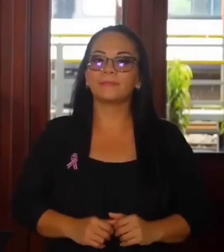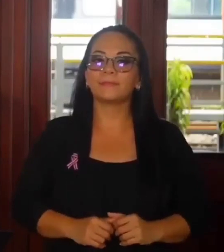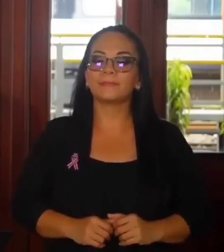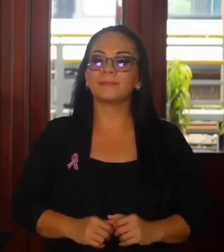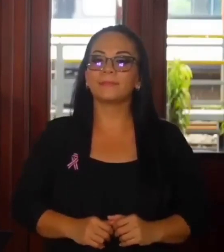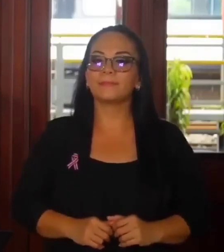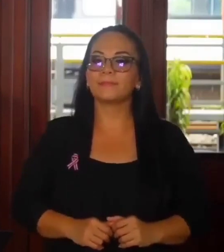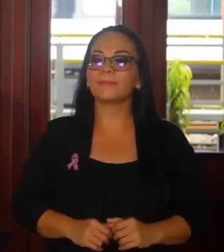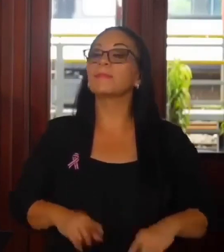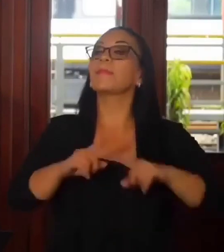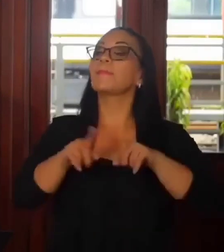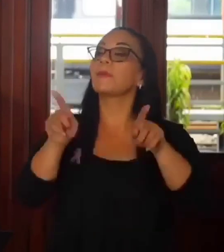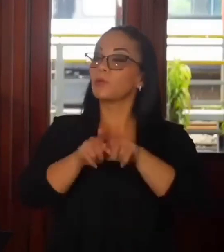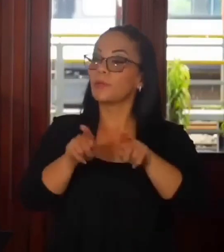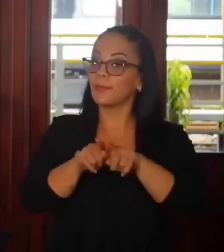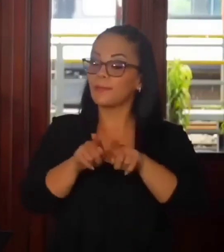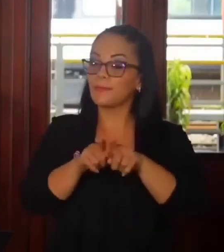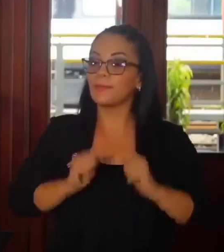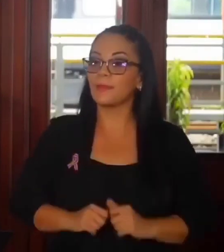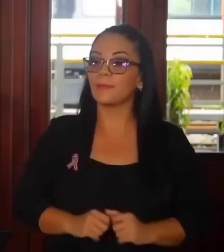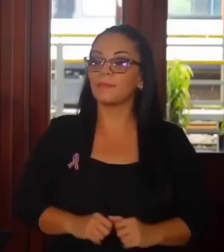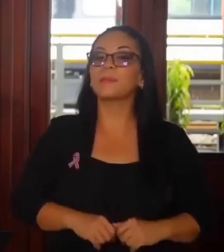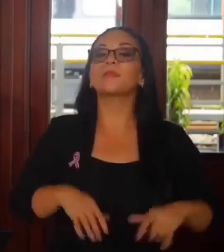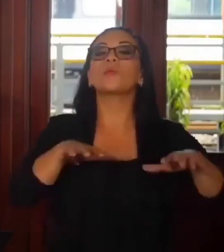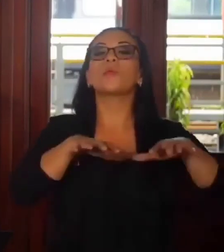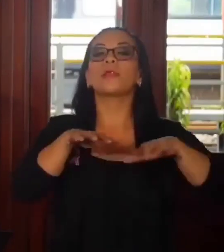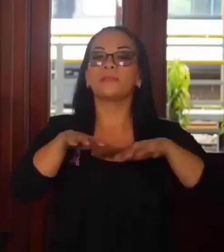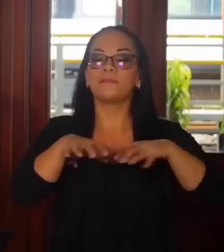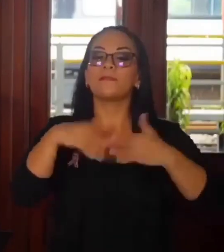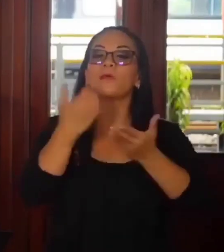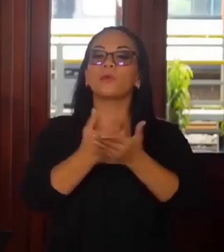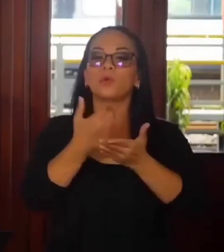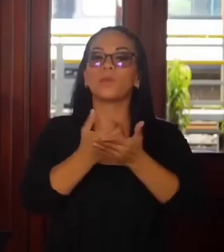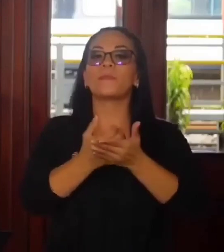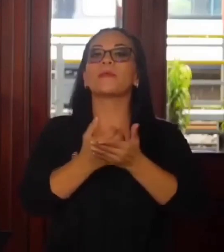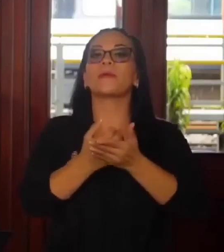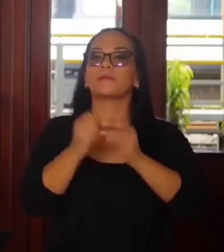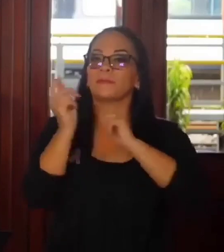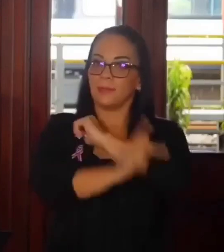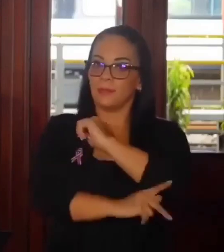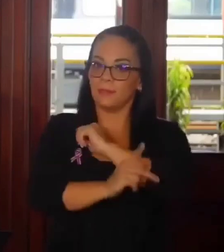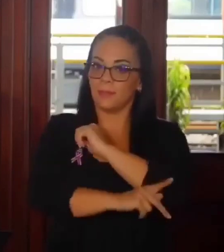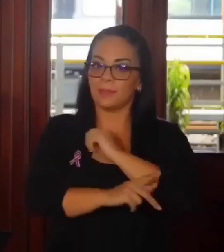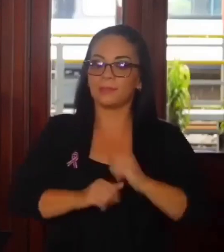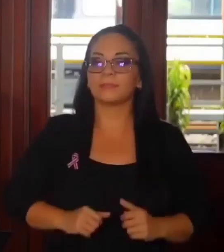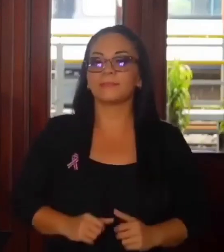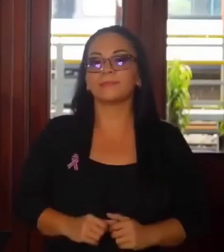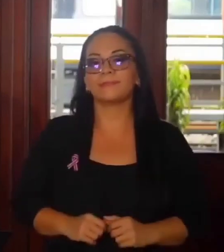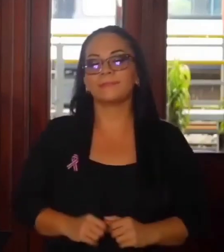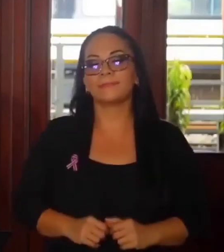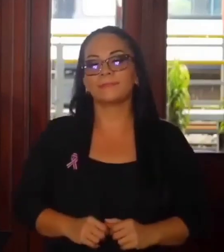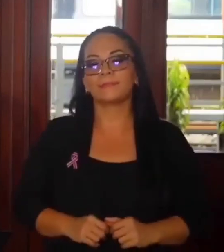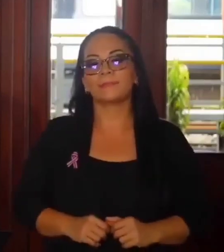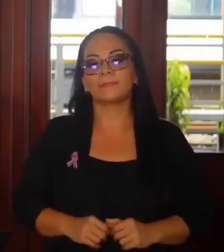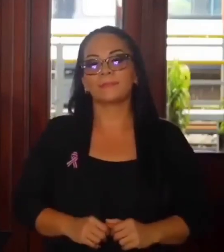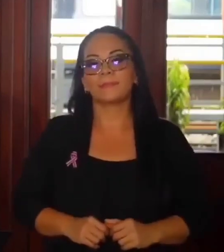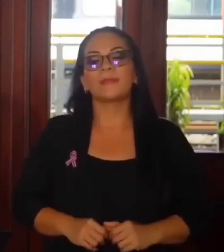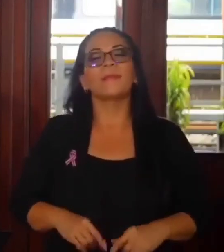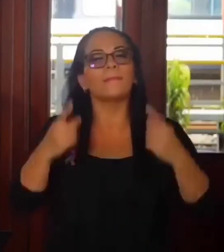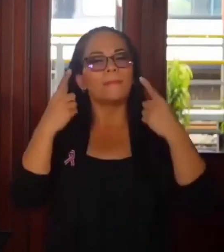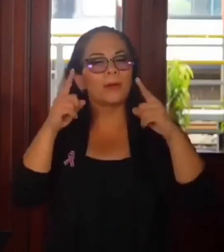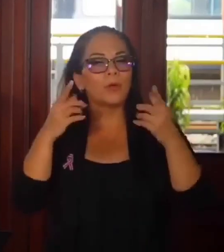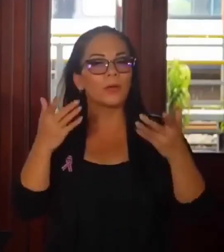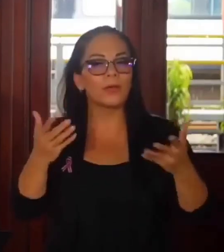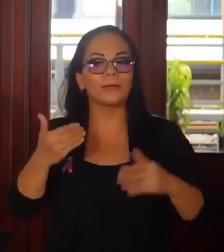pero también con la actividad económica nacional para que se obtengan